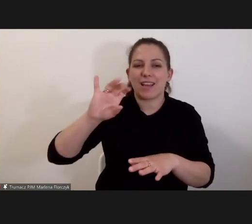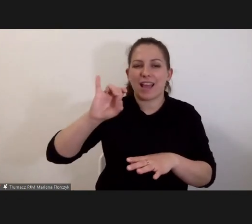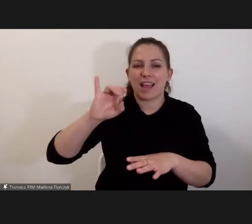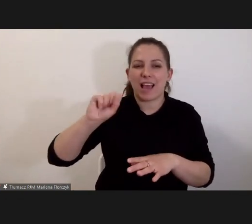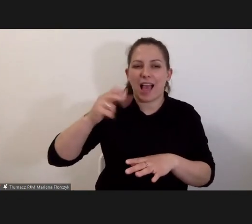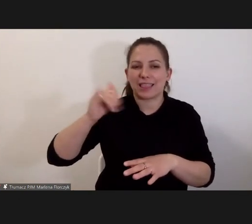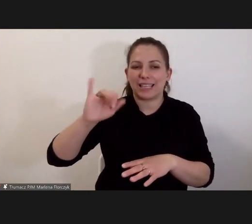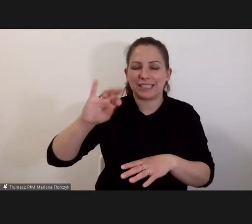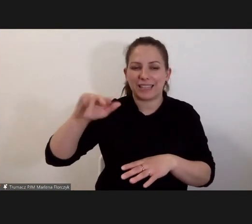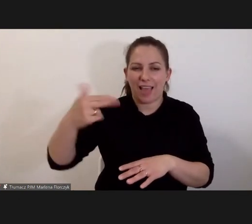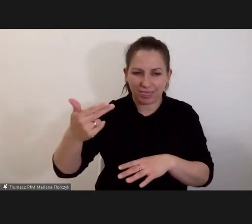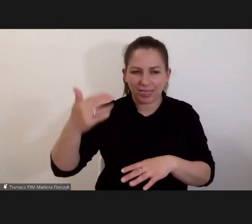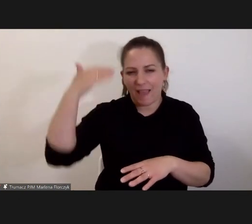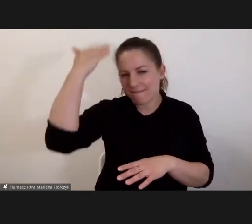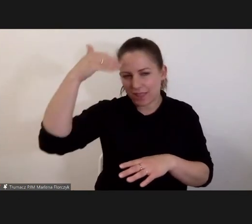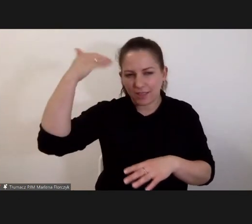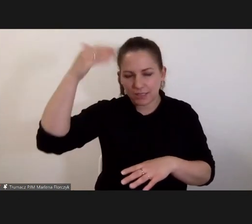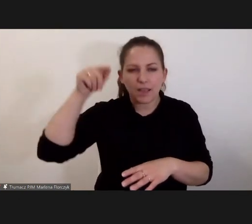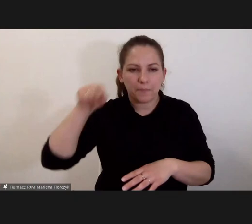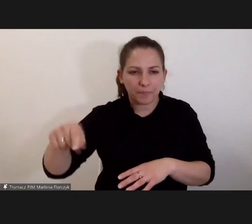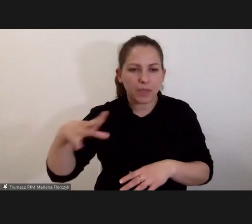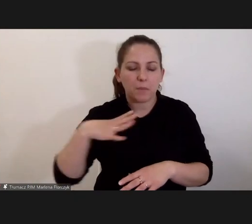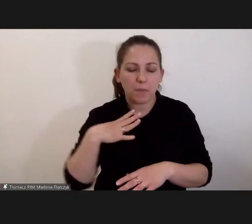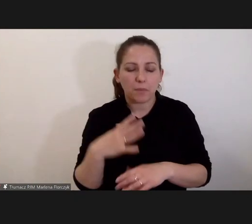tutaj wywoływana,